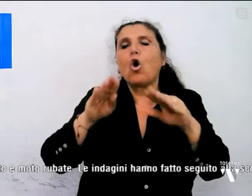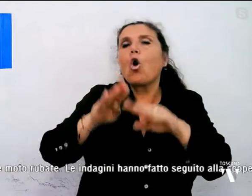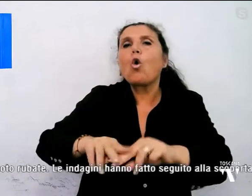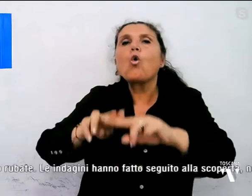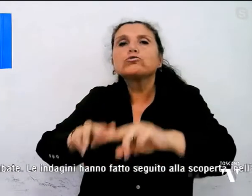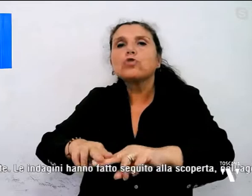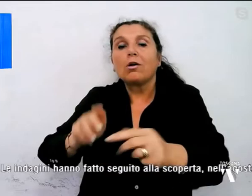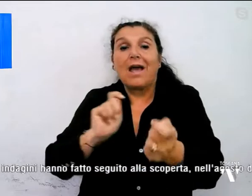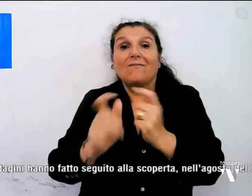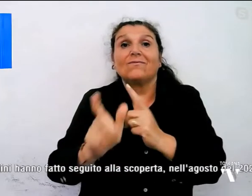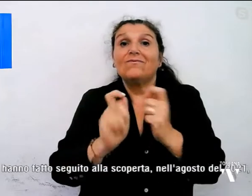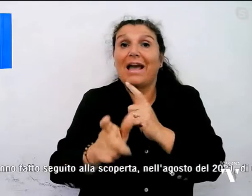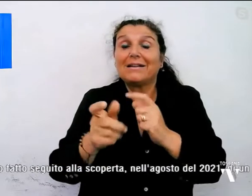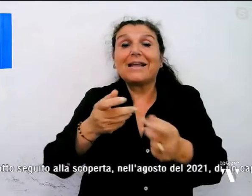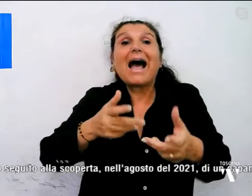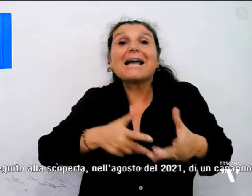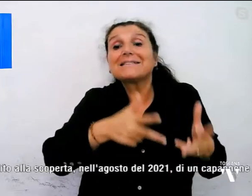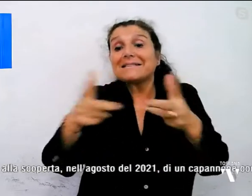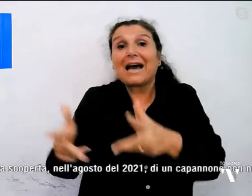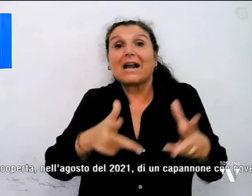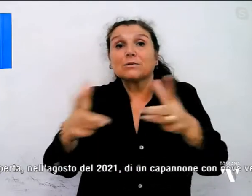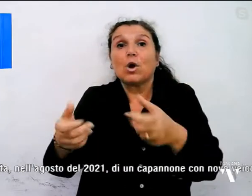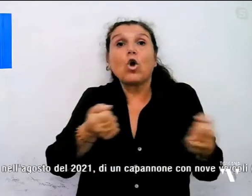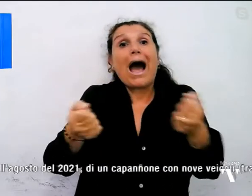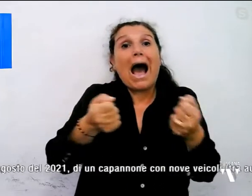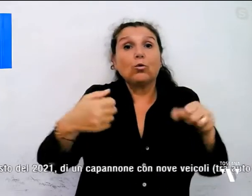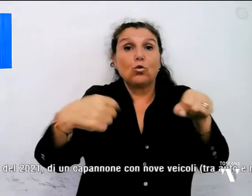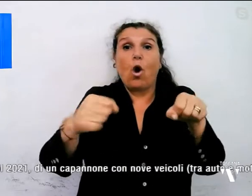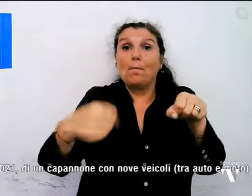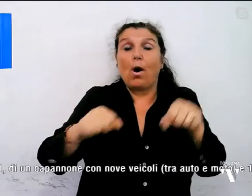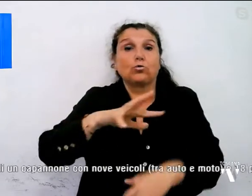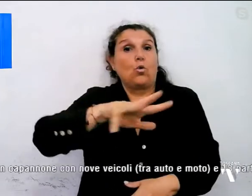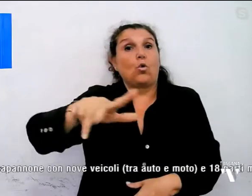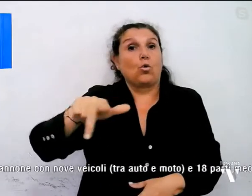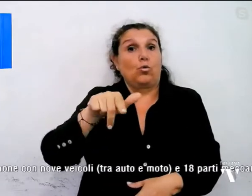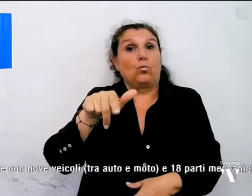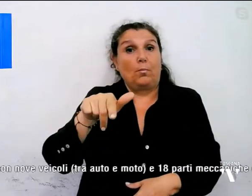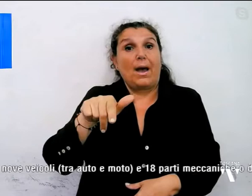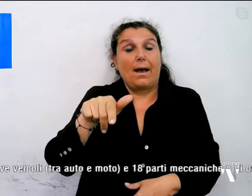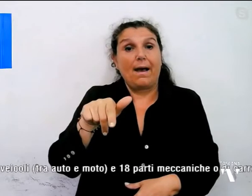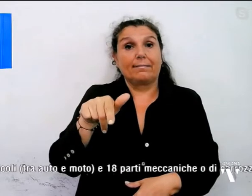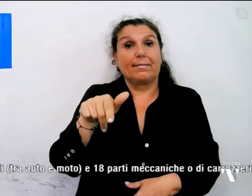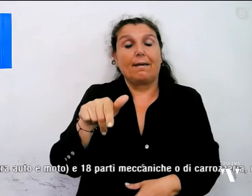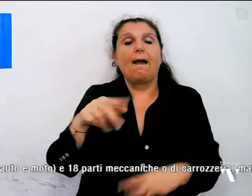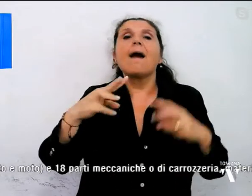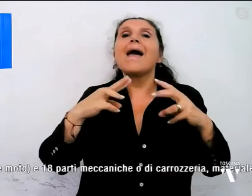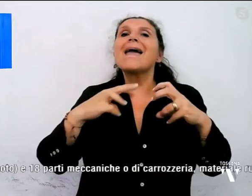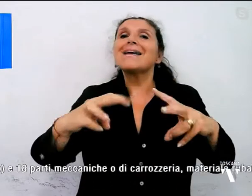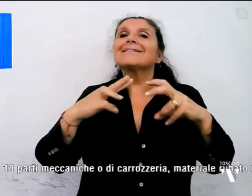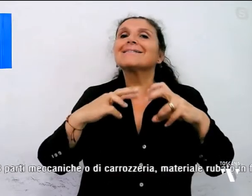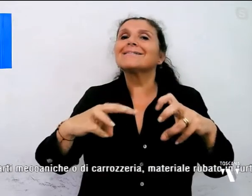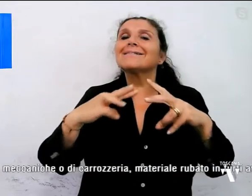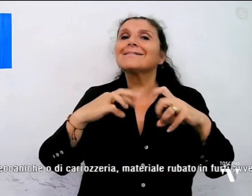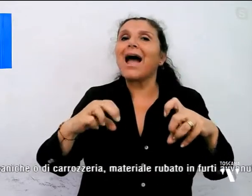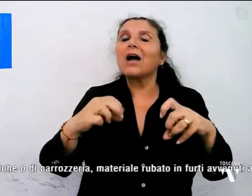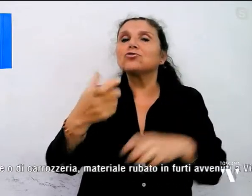vendita e trasporto di auto e moto rubate. Le indagini hanno fatto seguito alla